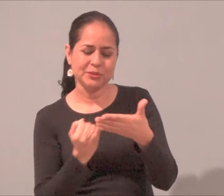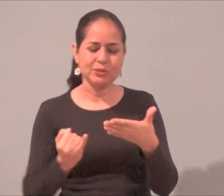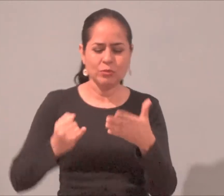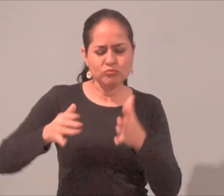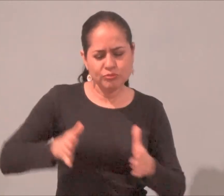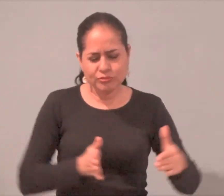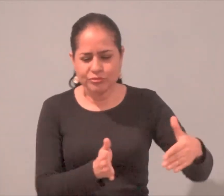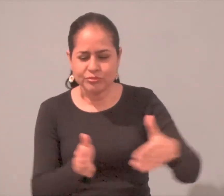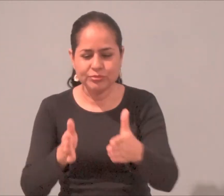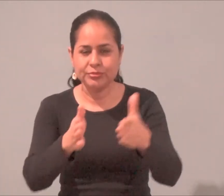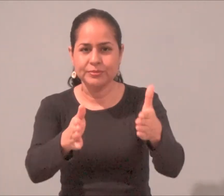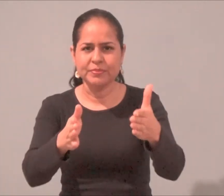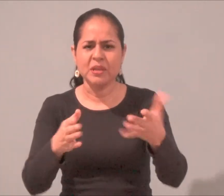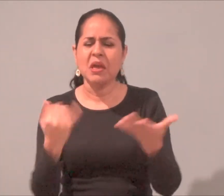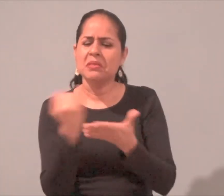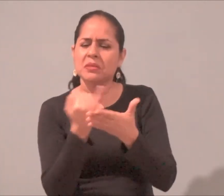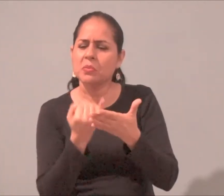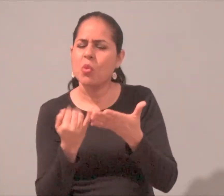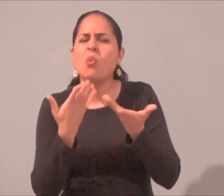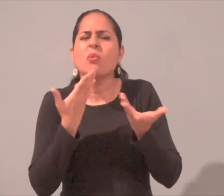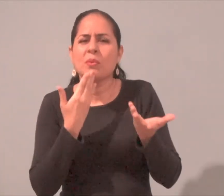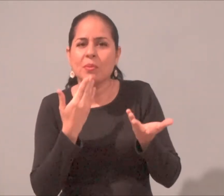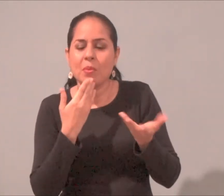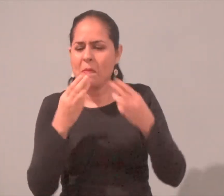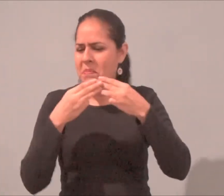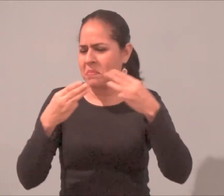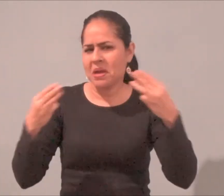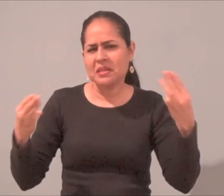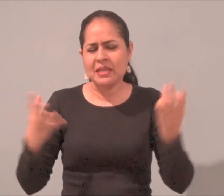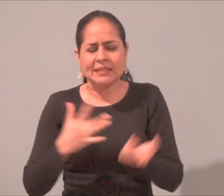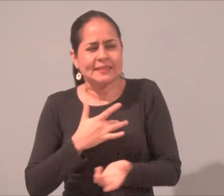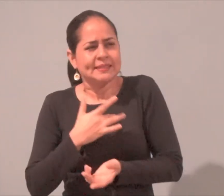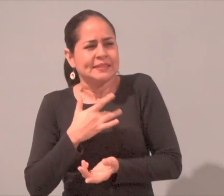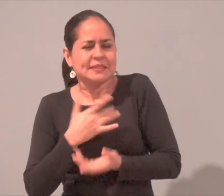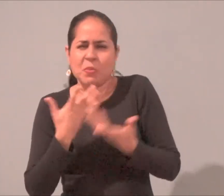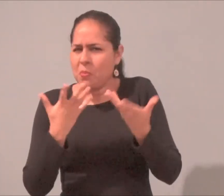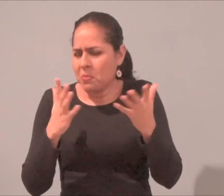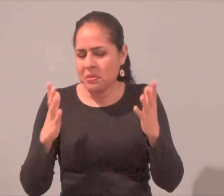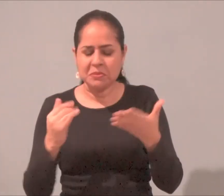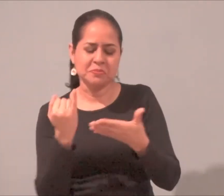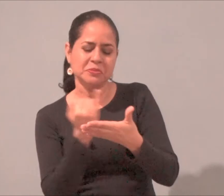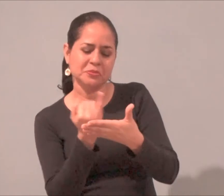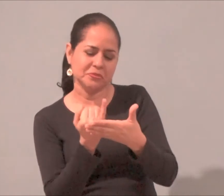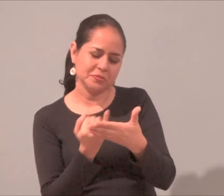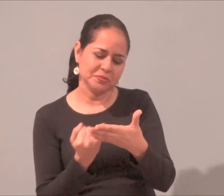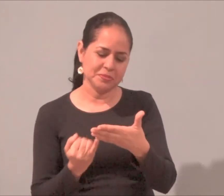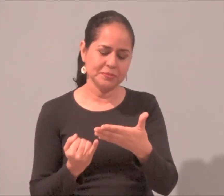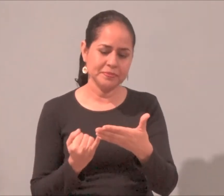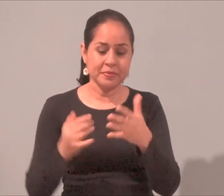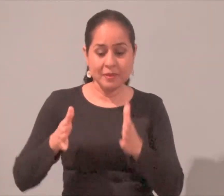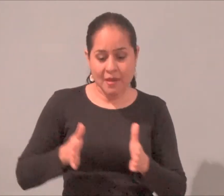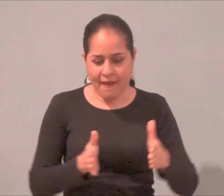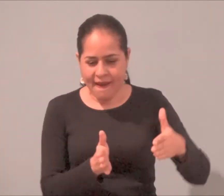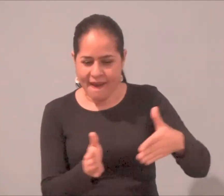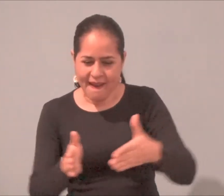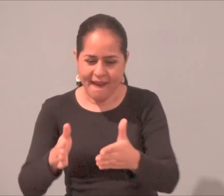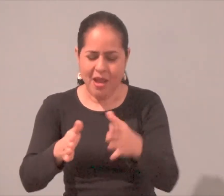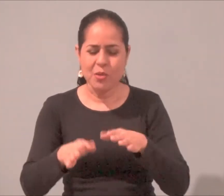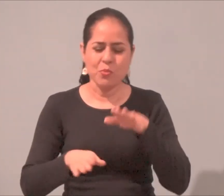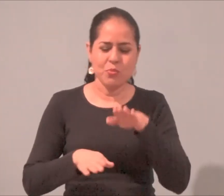tienes a tu alrededor Y que poseen un valor sentimental Seguido de ello Dibujamos varias huellas a lo